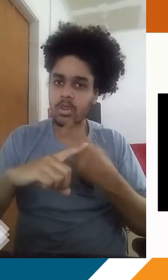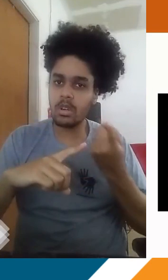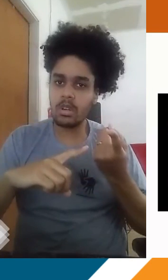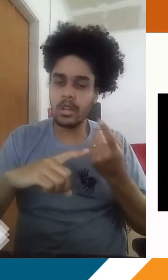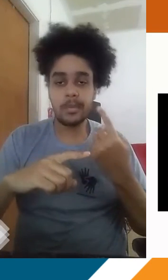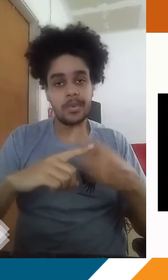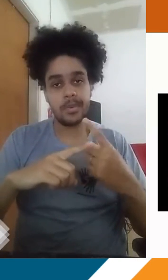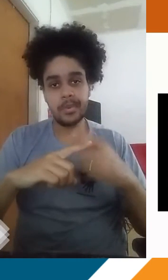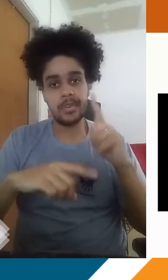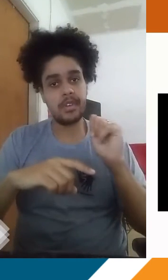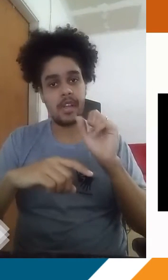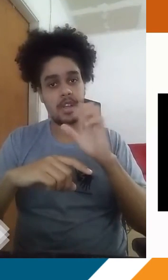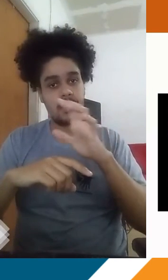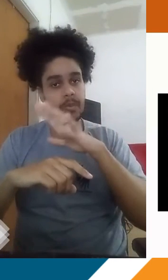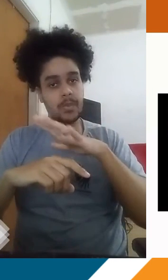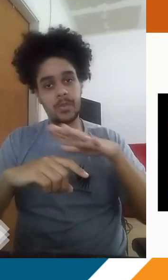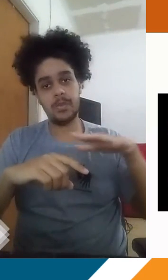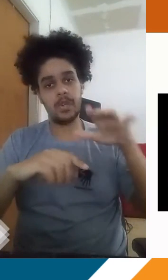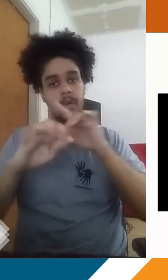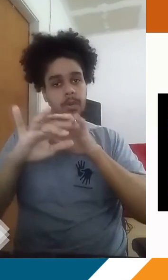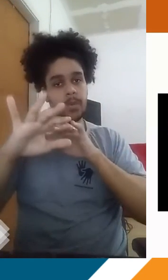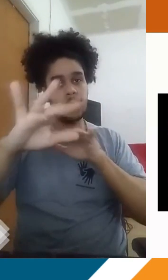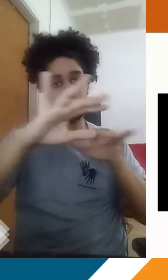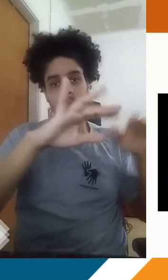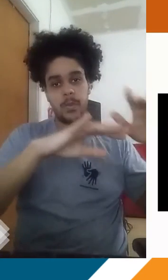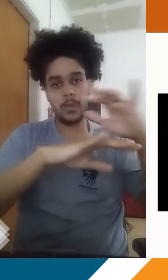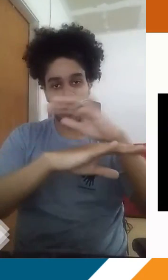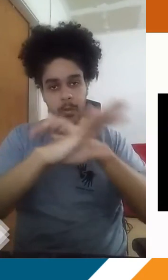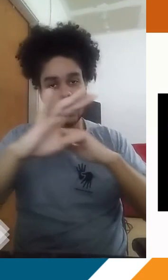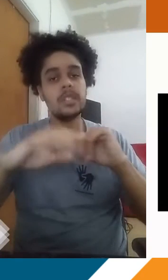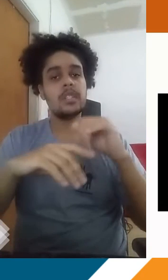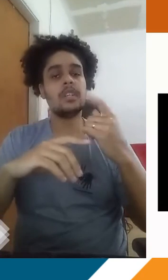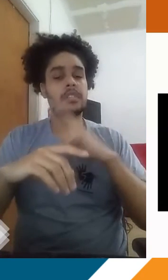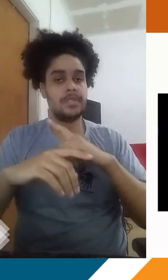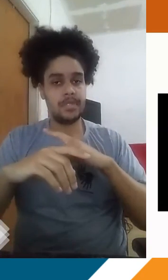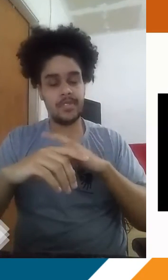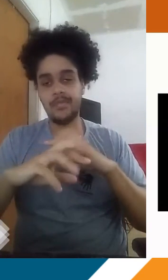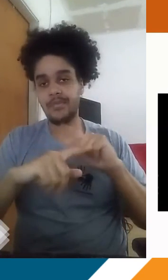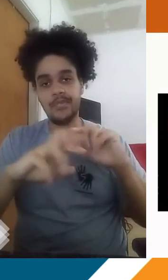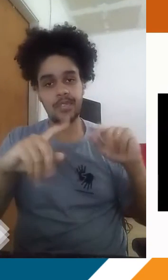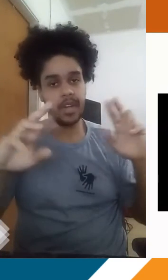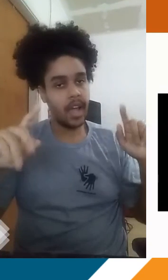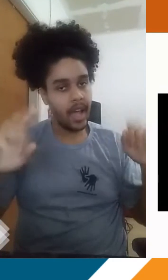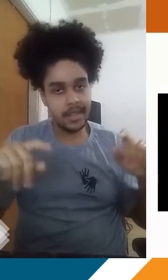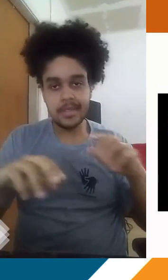Porque esses gases, eles circulam por massas de ar e existe uma série de massas que têm essa tendência de se mover